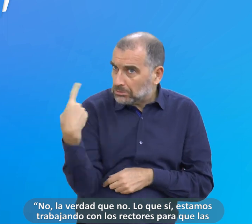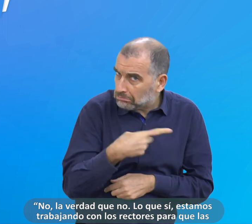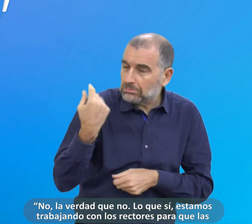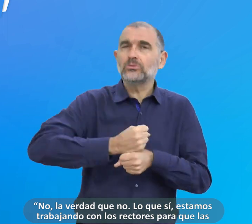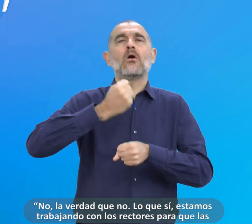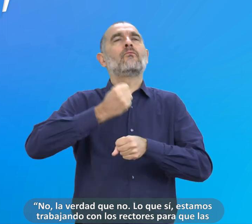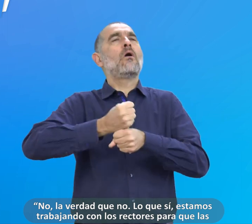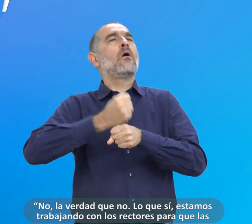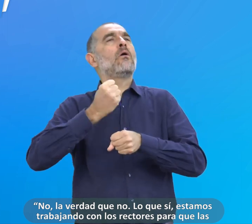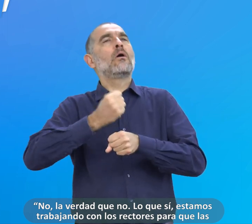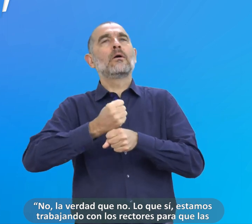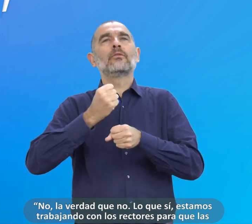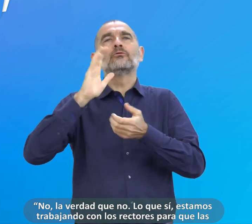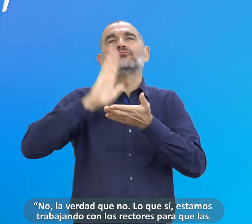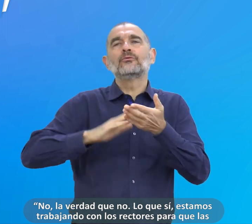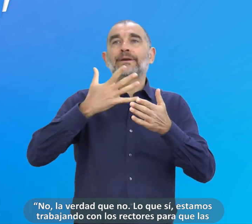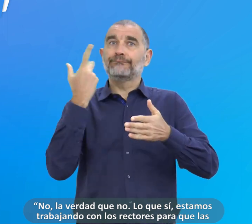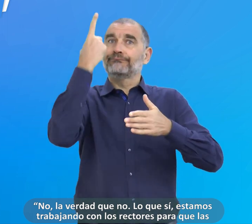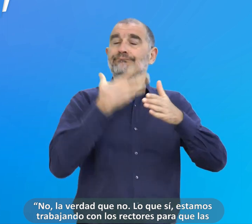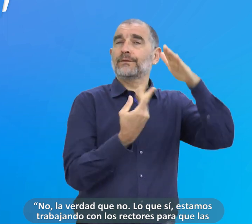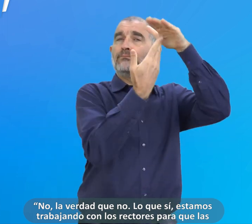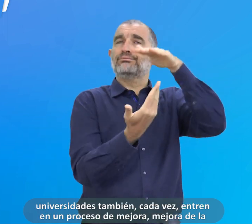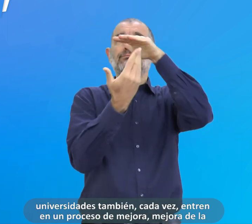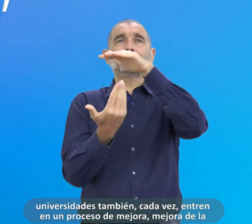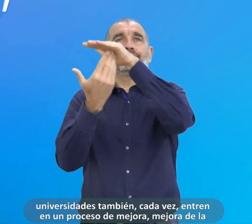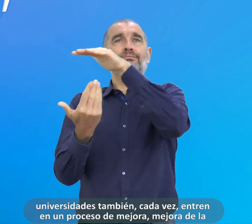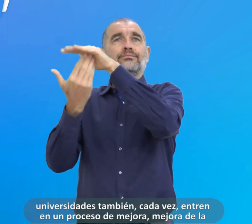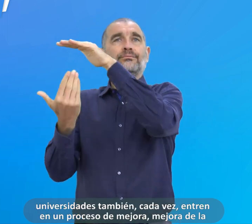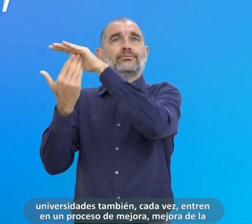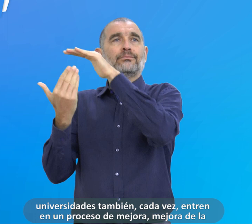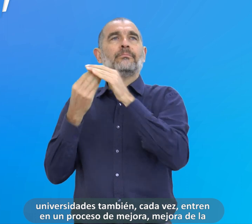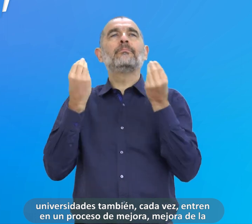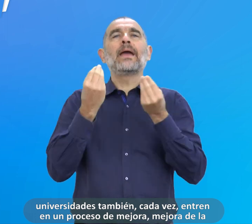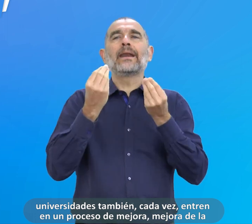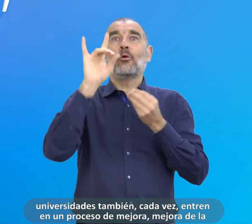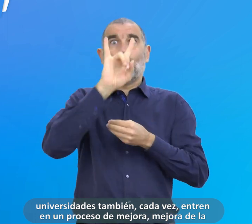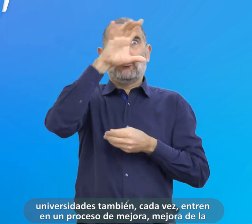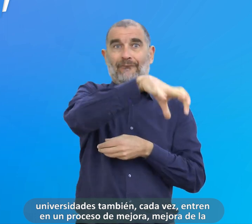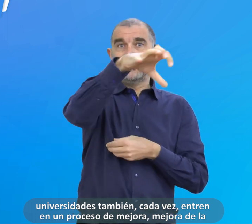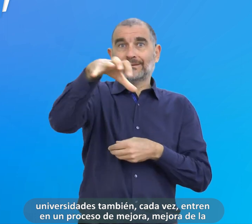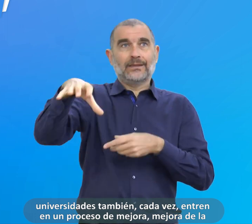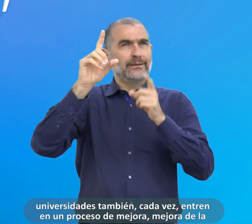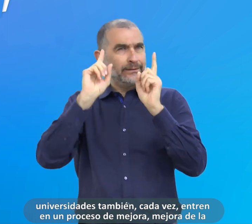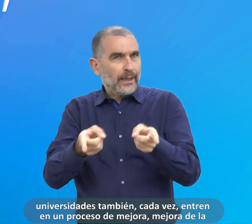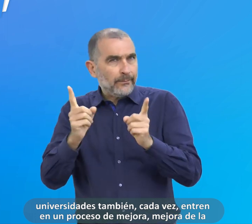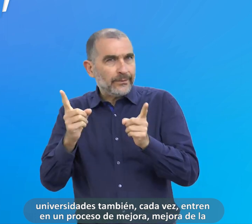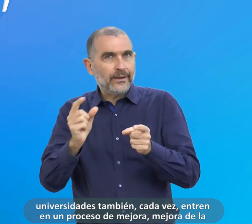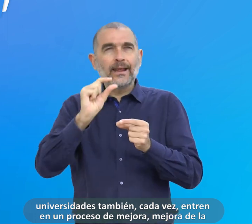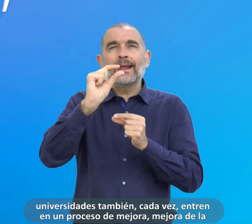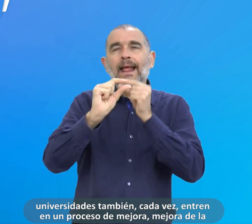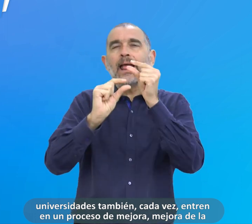Lo que sí estamos trabajando con los rectores para que las universidades también,